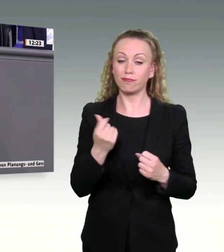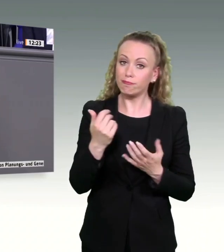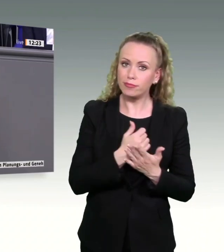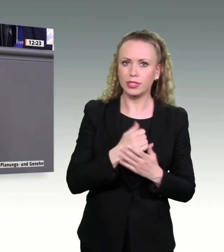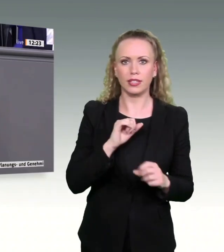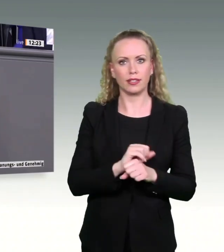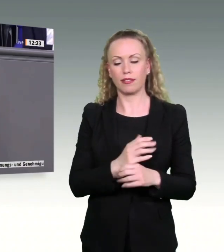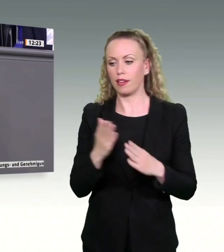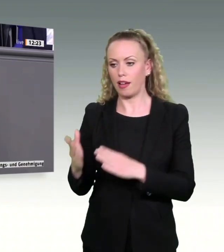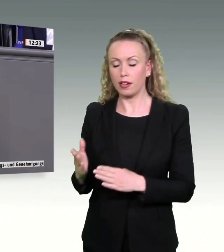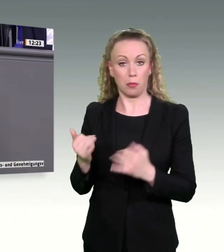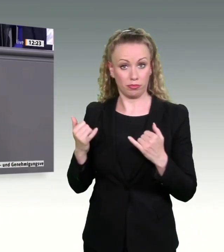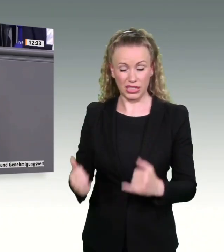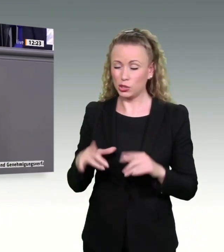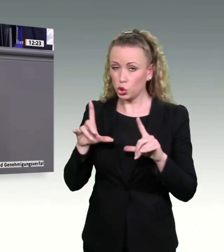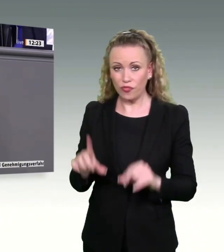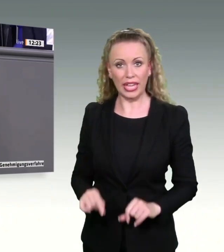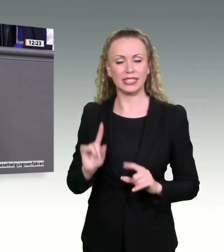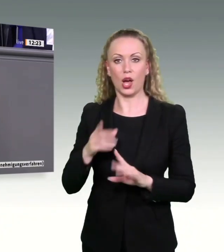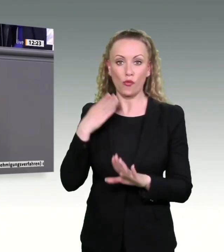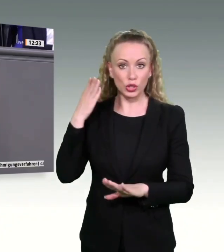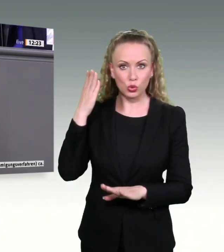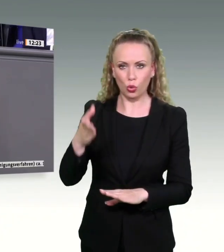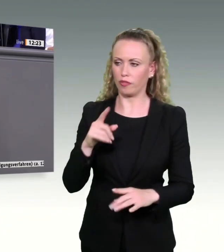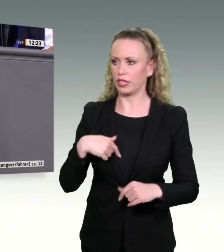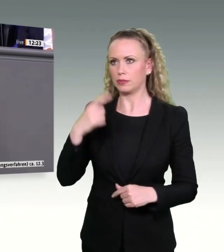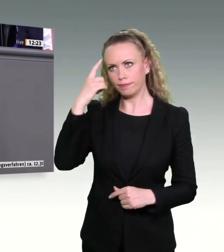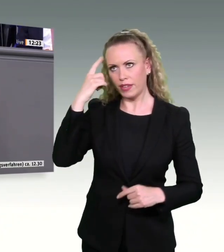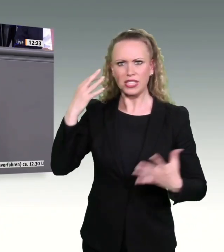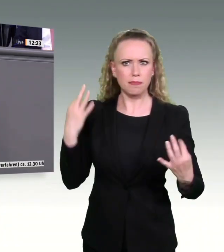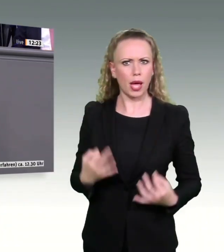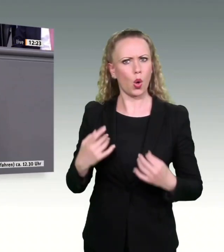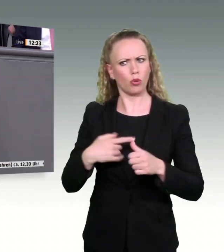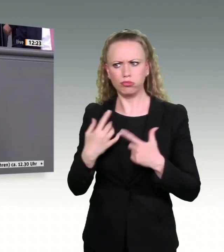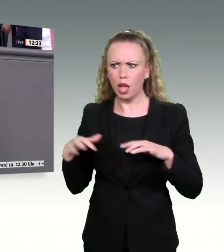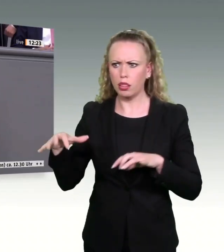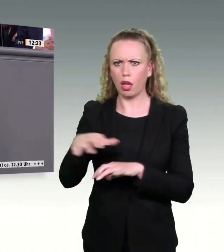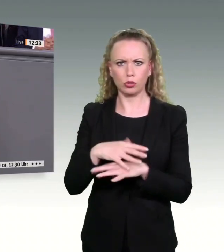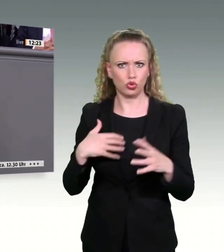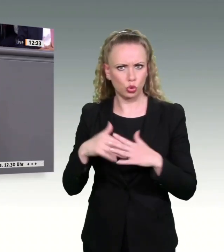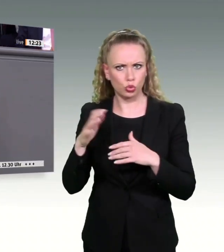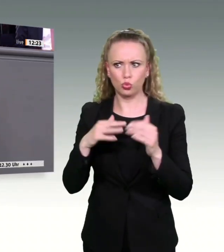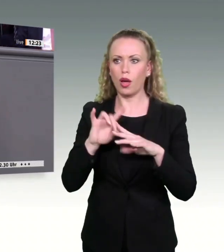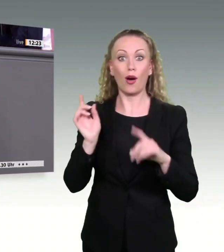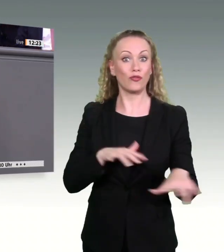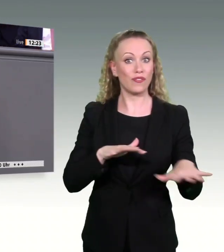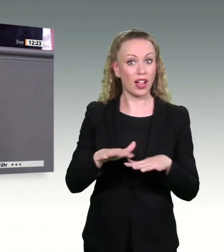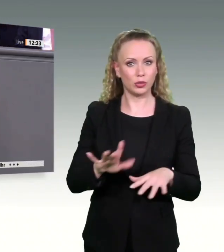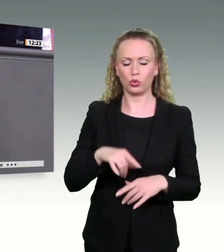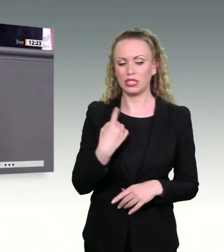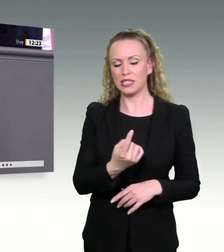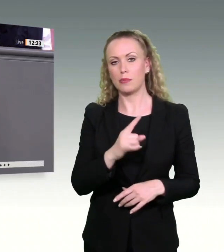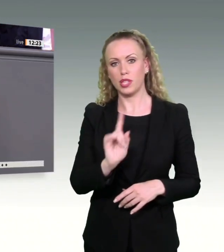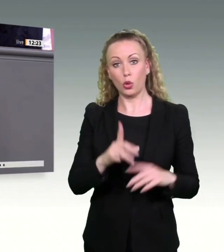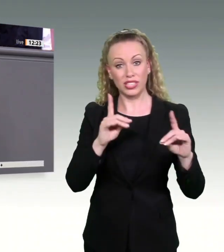jetzt noch unterversorgt sind. Dass man auch in die Zukunft denkt, was brauchen wir in Zukunft an Datenstruktur. Dass digitale Verwaltungen mitgedacht werden. Das ist eine